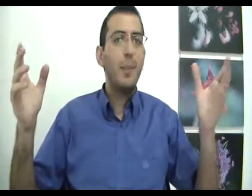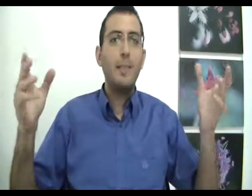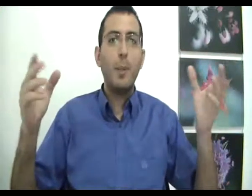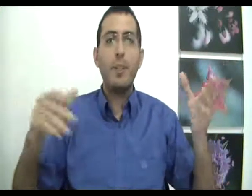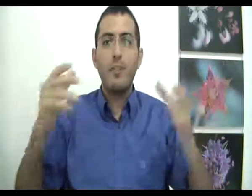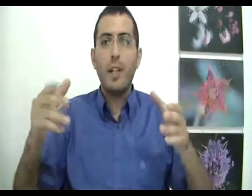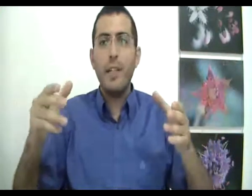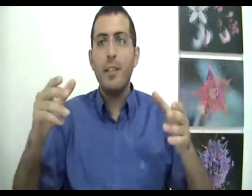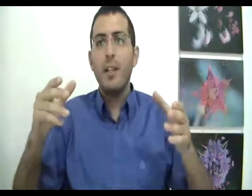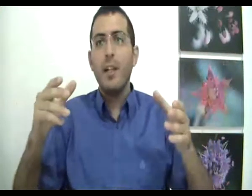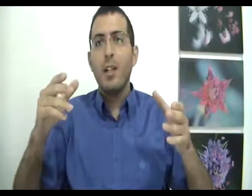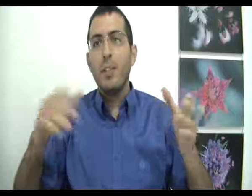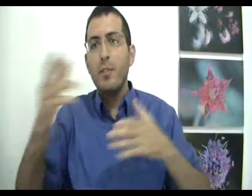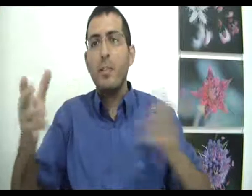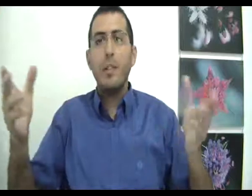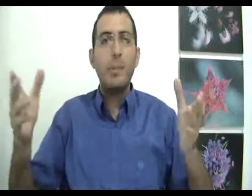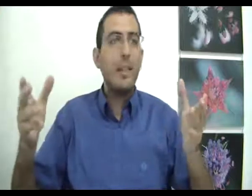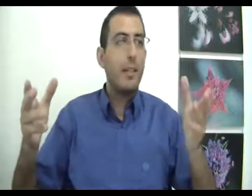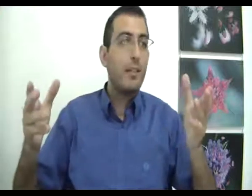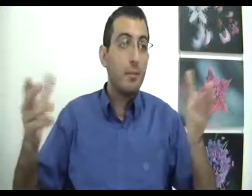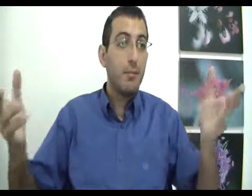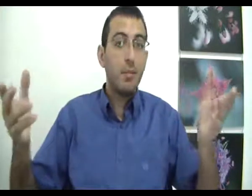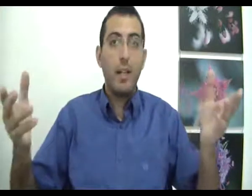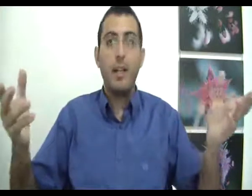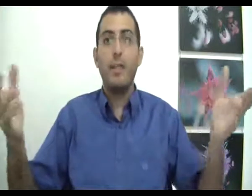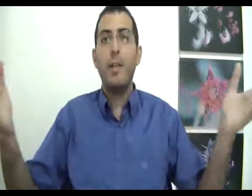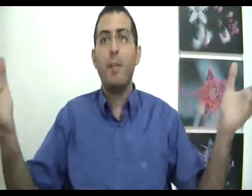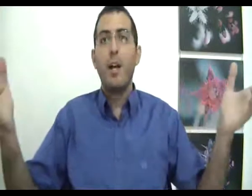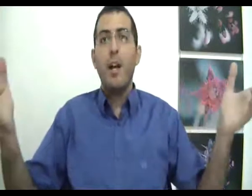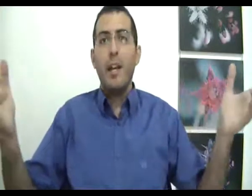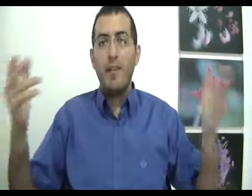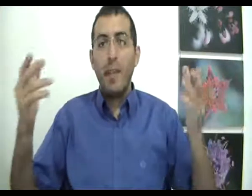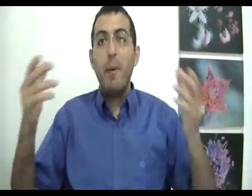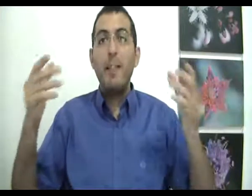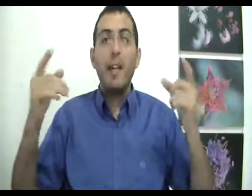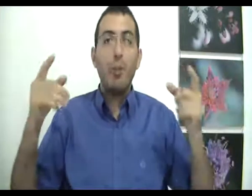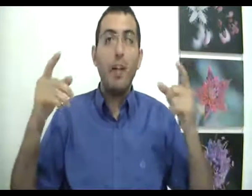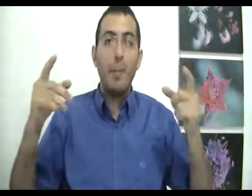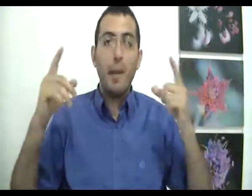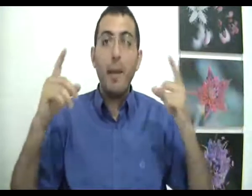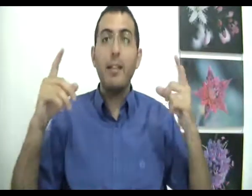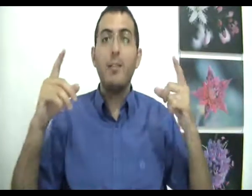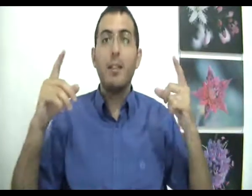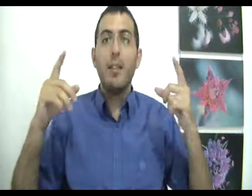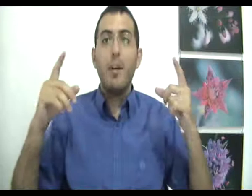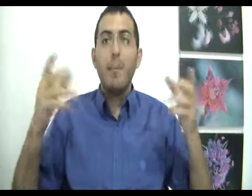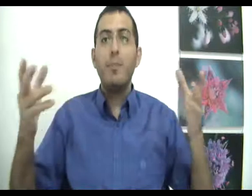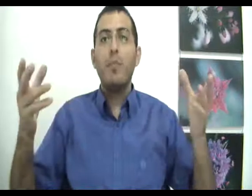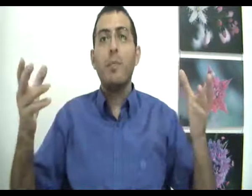בעצם אומר שאתה מפחד שהשבוע הזה ייפסק. אחרת, ואם באמת היה טוב לך באמת, מה זה טוב אמיתי?